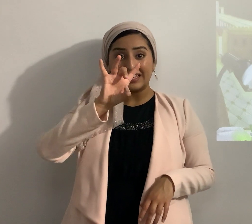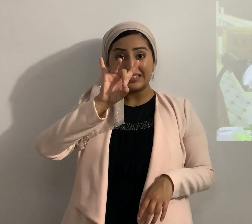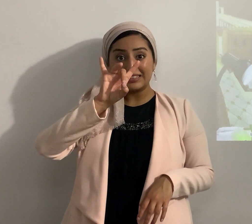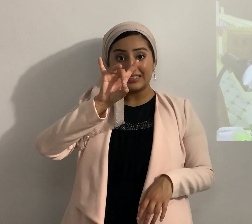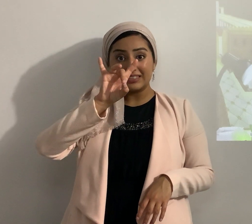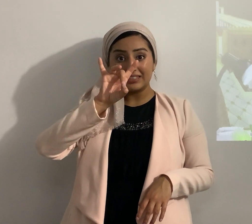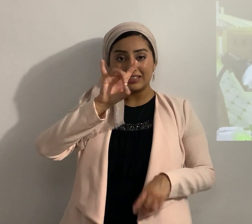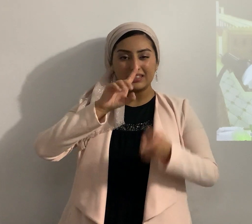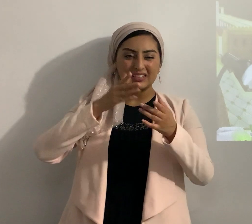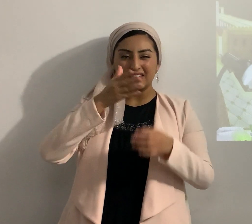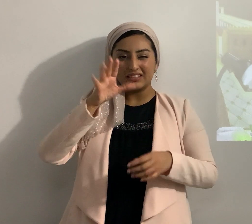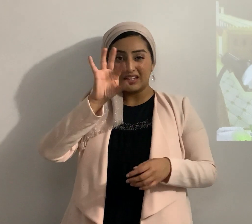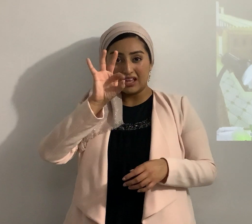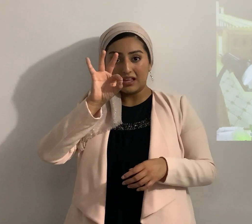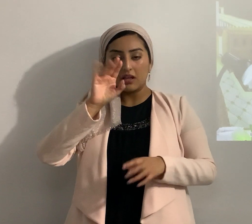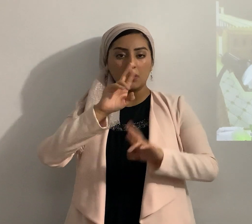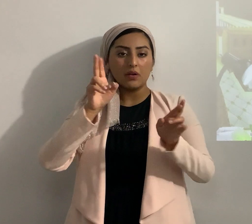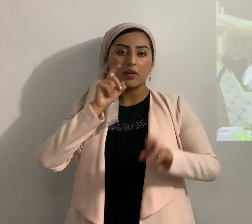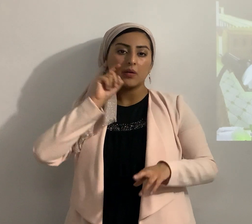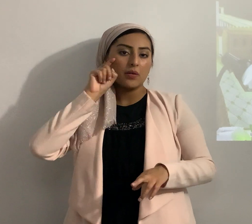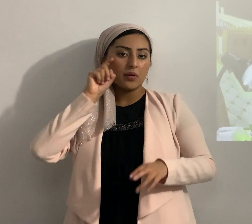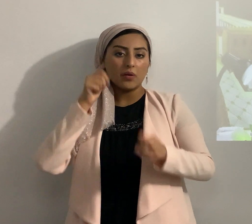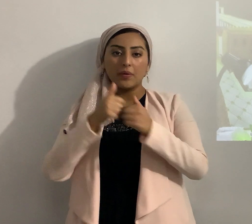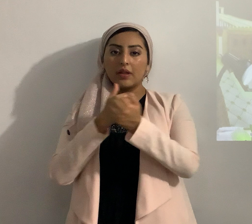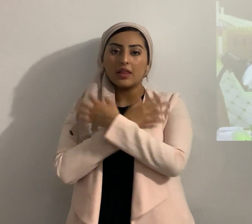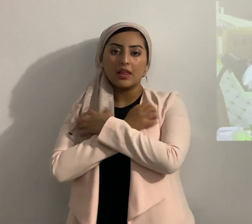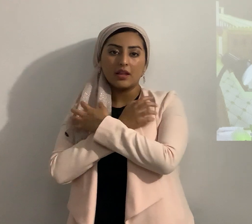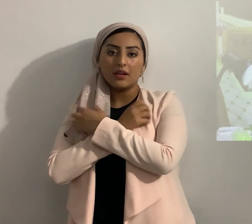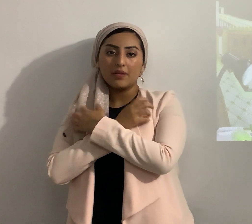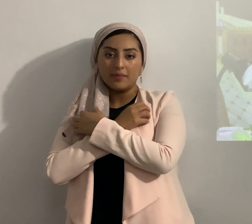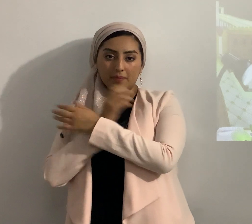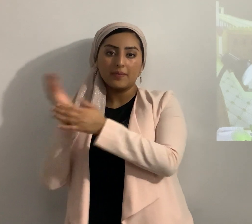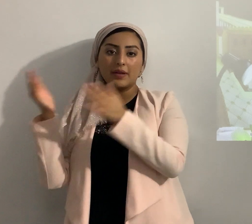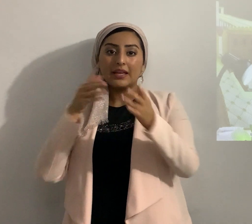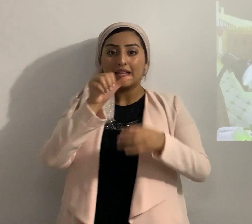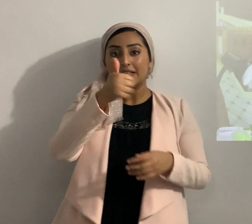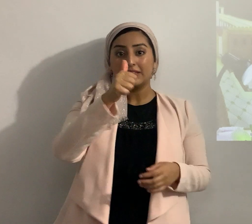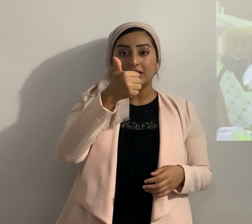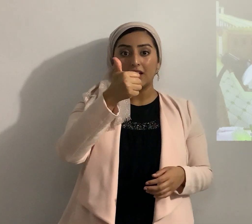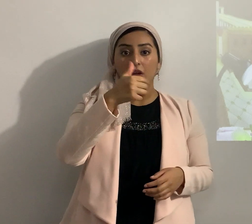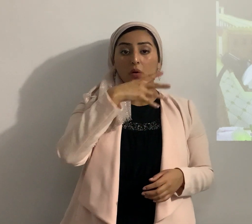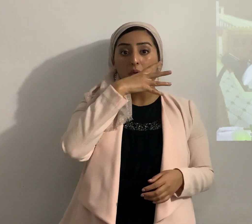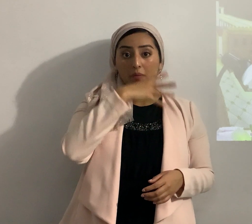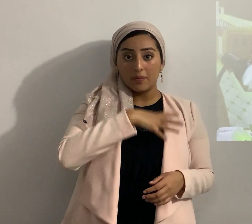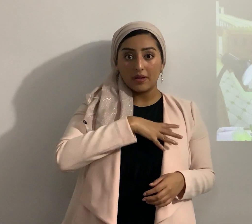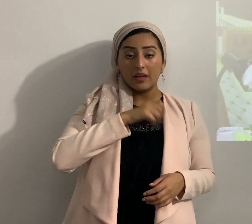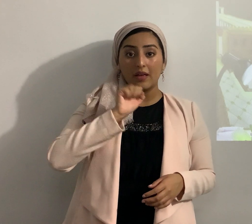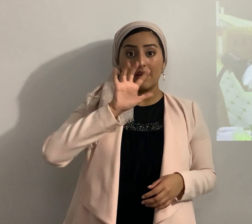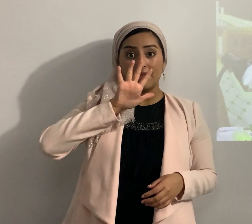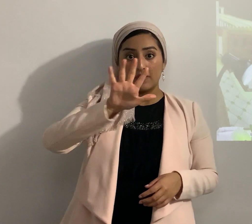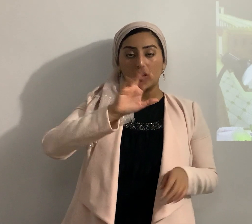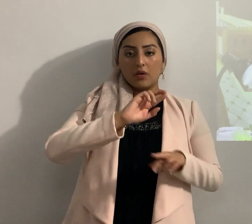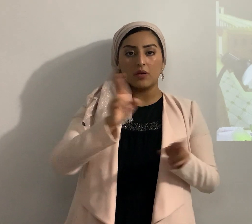9 han tenido relaciones con animales de 10 mujeres 5 han tenido relaciones con animales